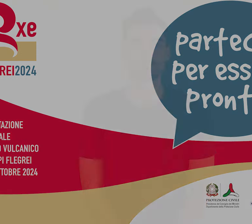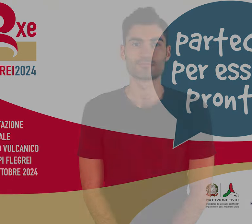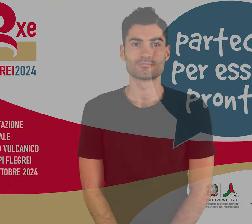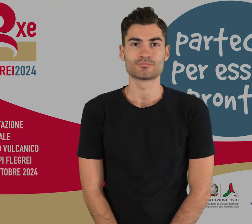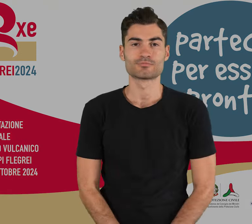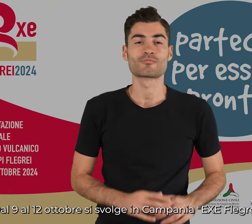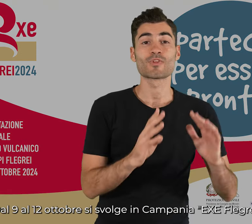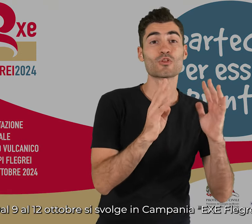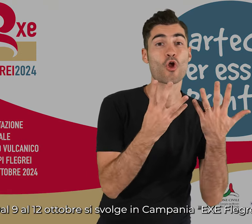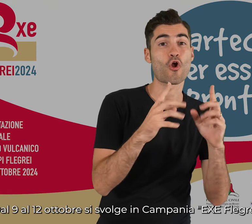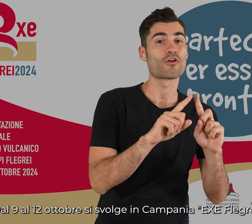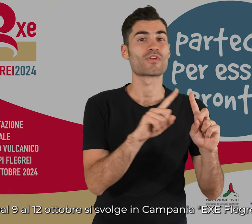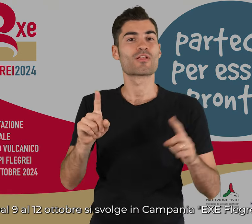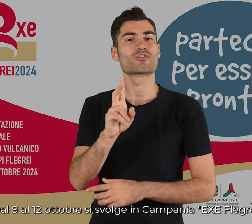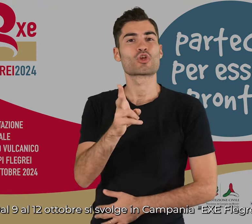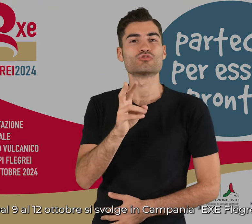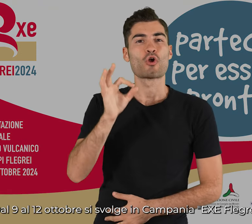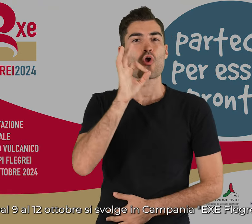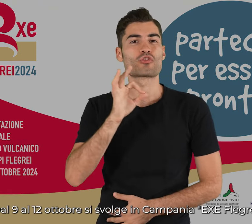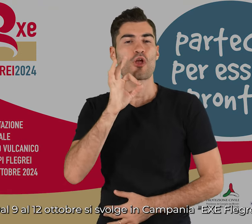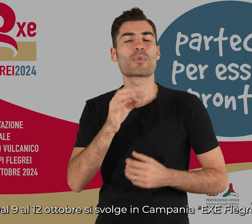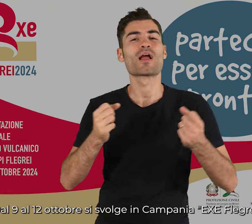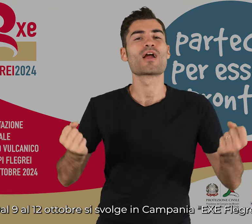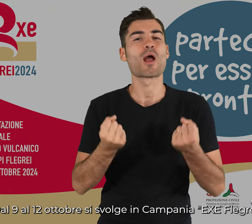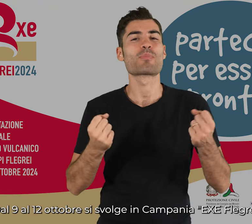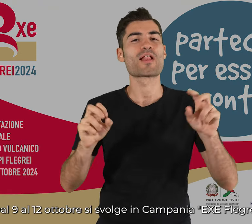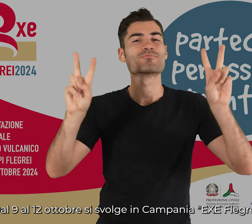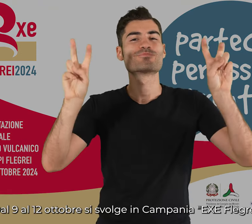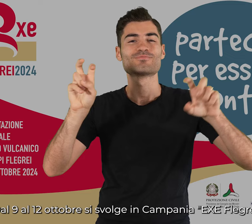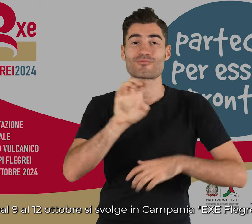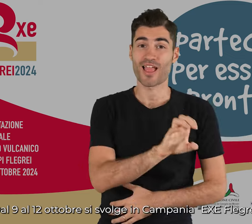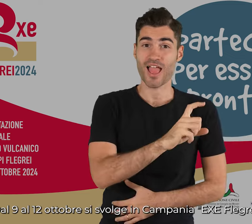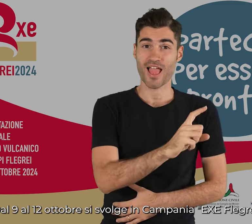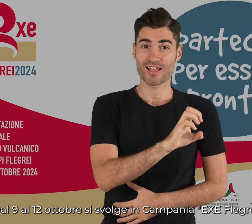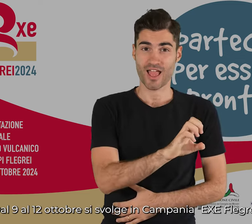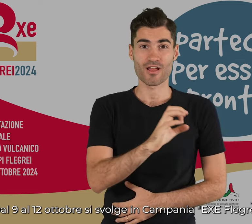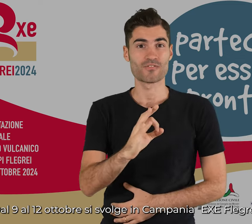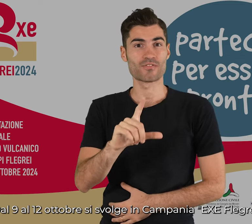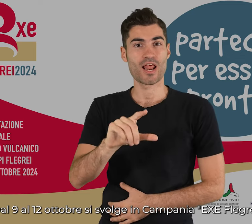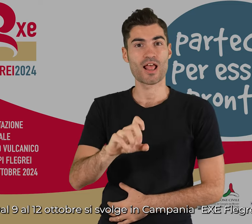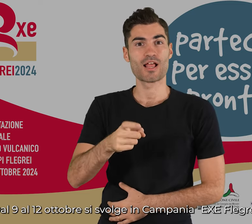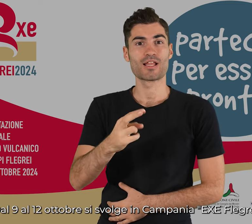Dal 9 al 12 ottobre si svolge in Campania EXE Flegrei 2024,